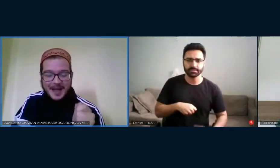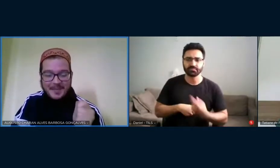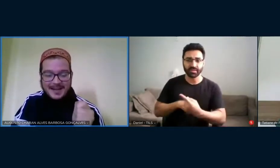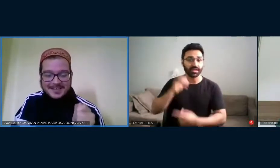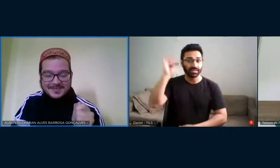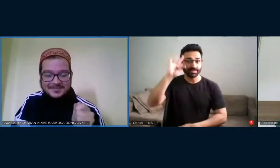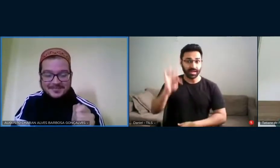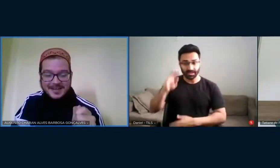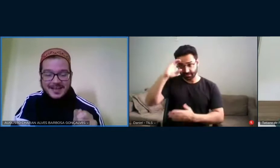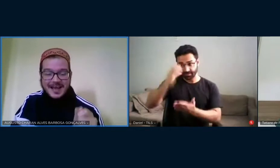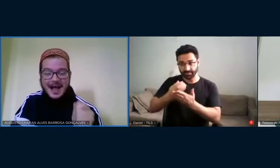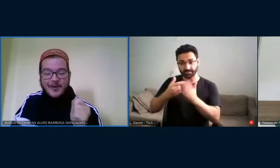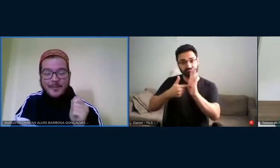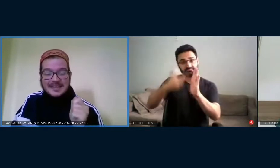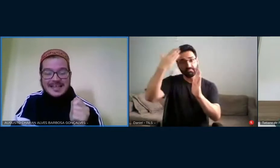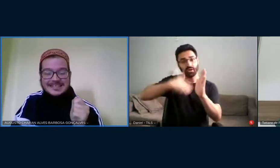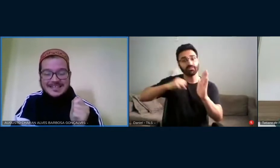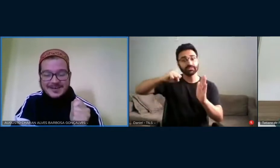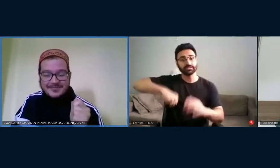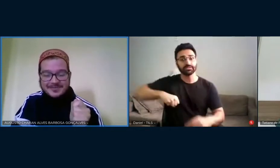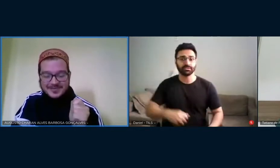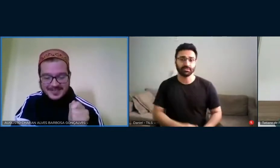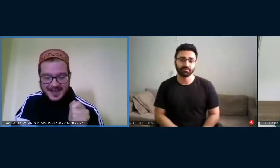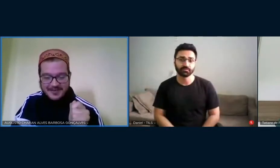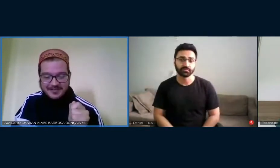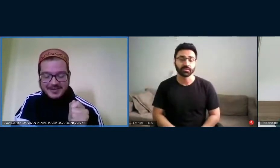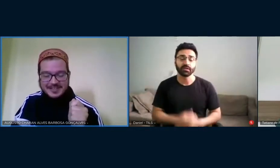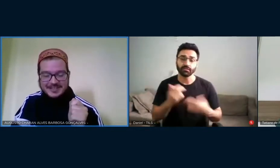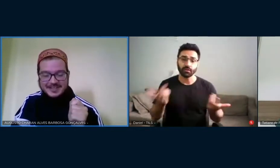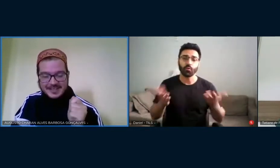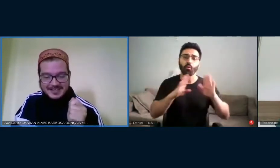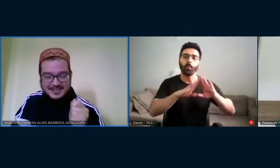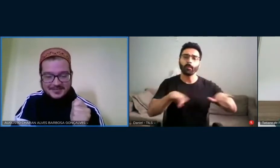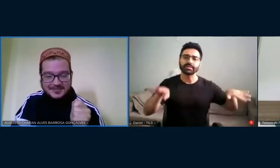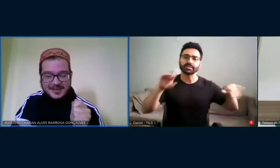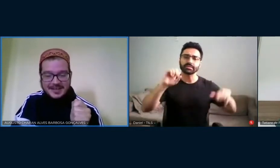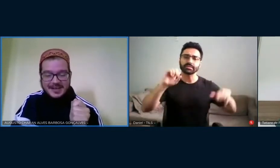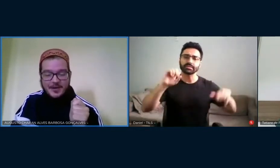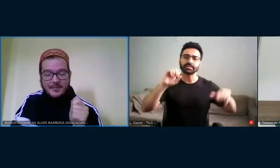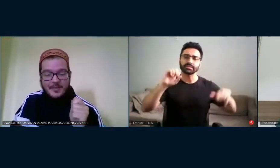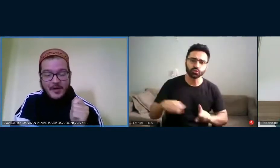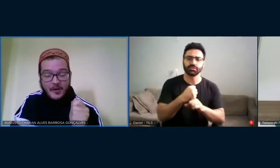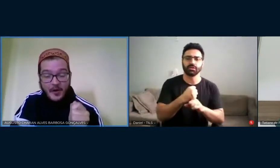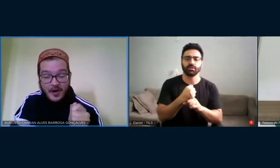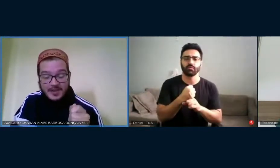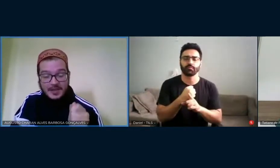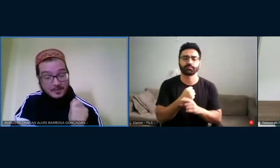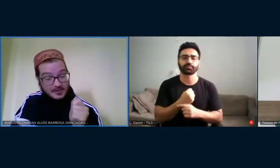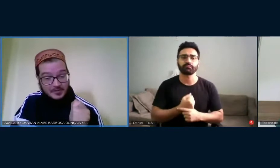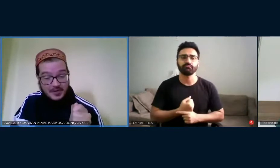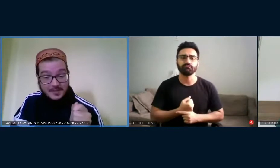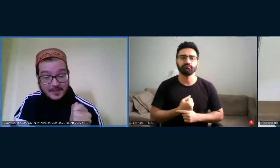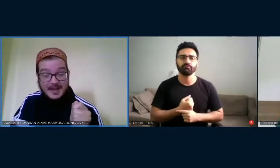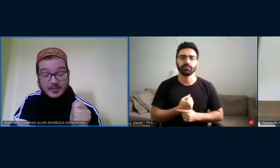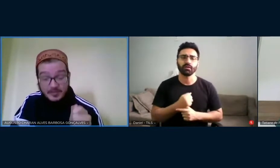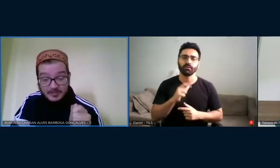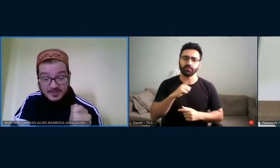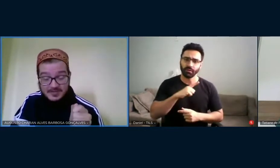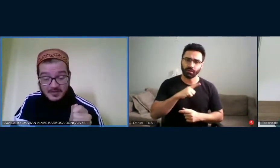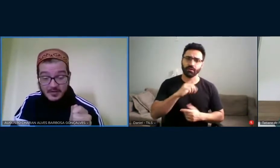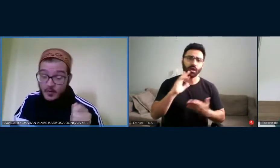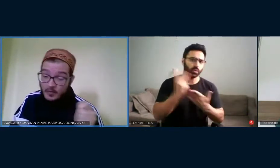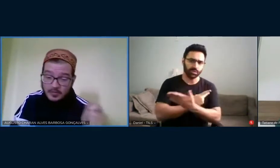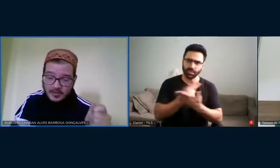apontar para isso. A compensação social nesse quesito ocorre e pode ocorrer para